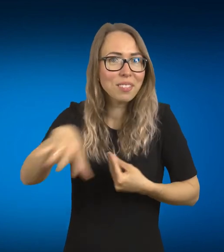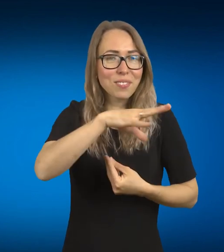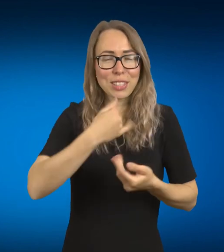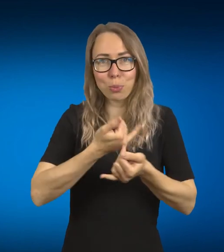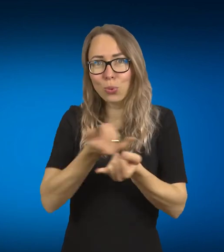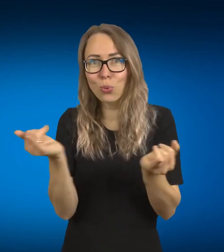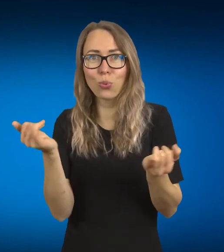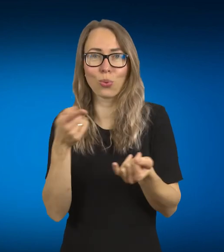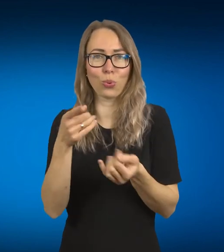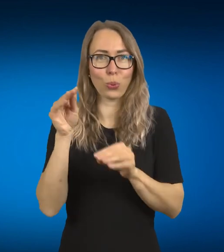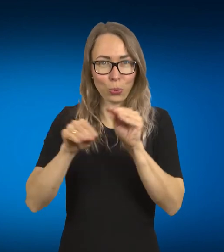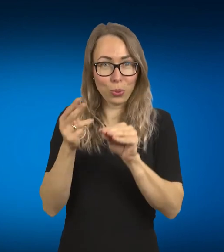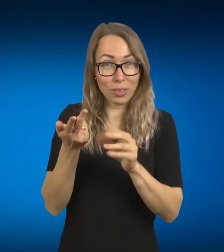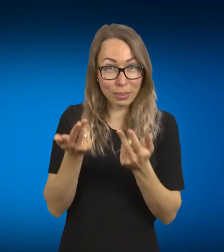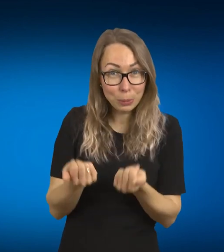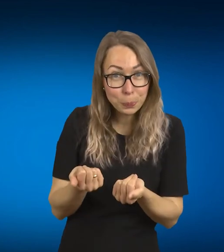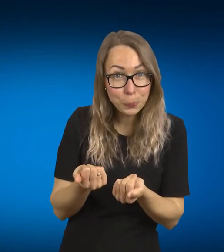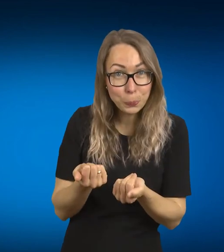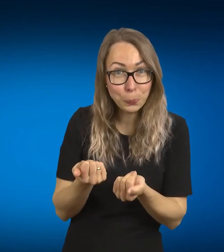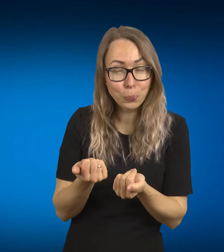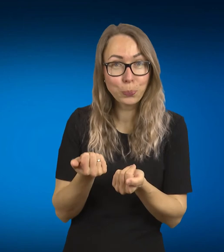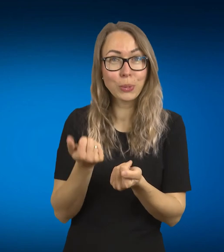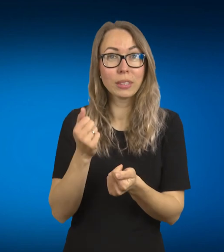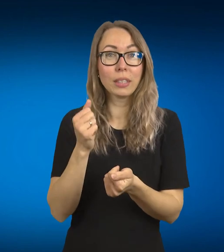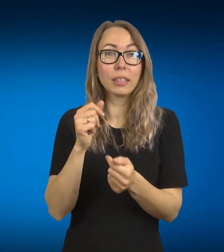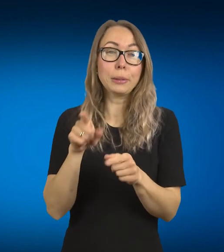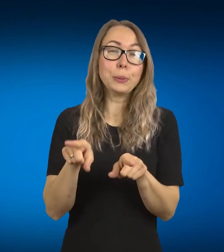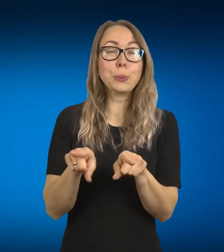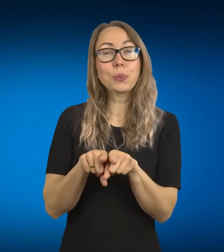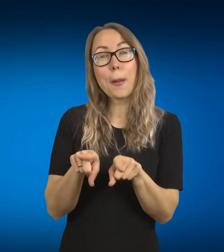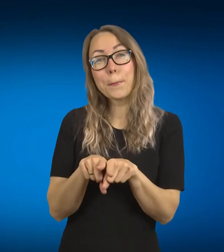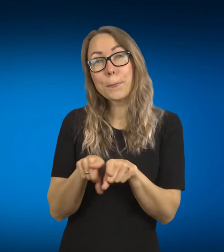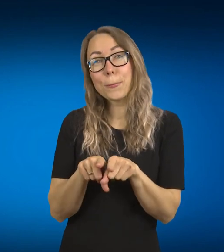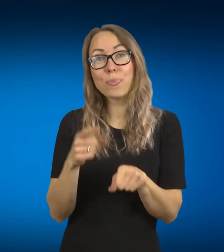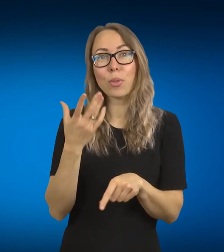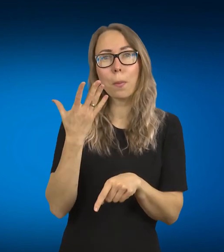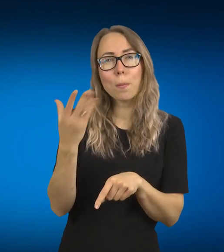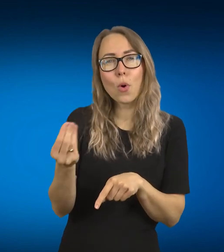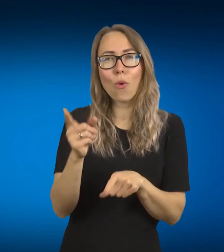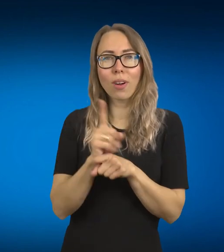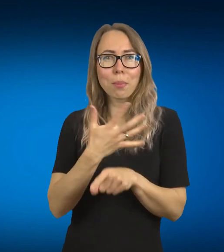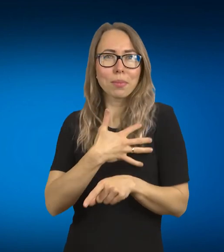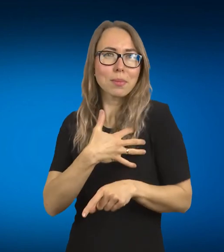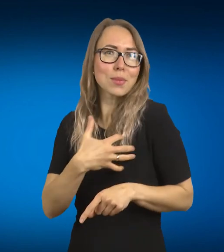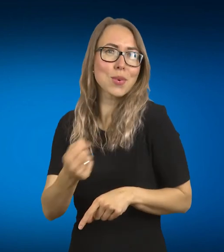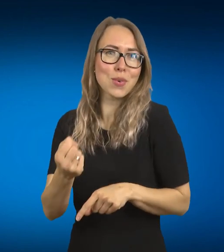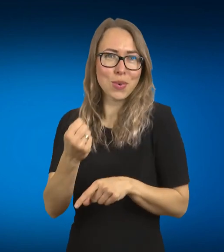ir tiesiog tavo empatija, kitaip tariant, pamatymas tos bendruomenės, kurios mes